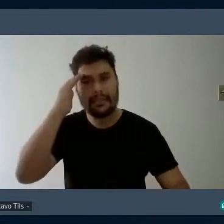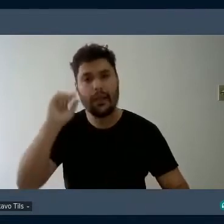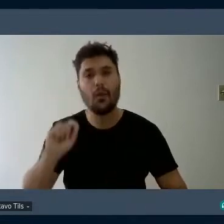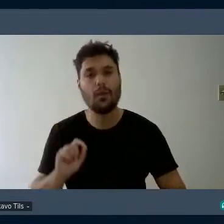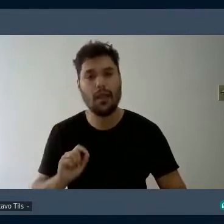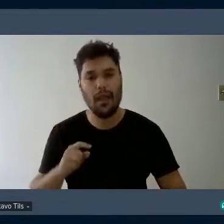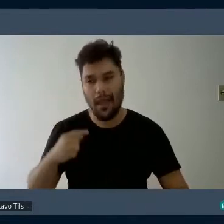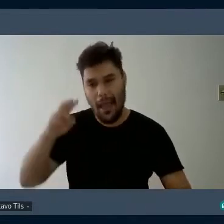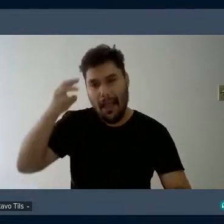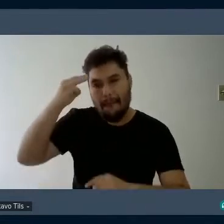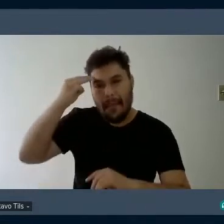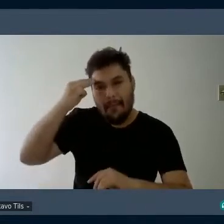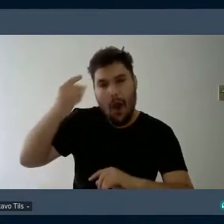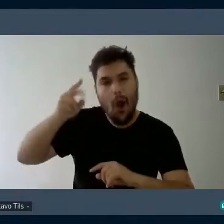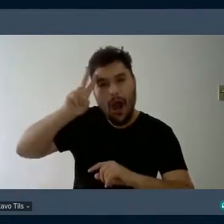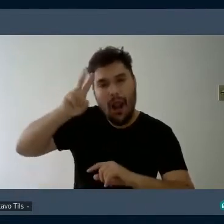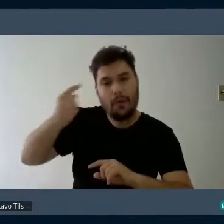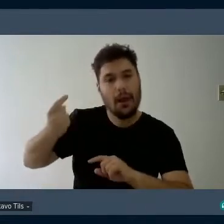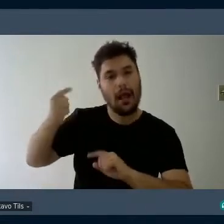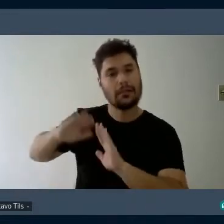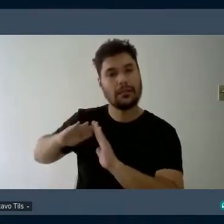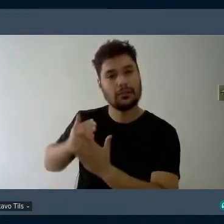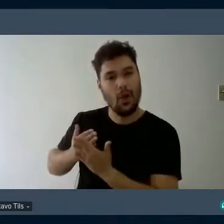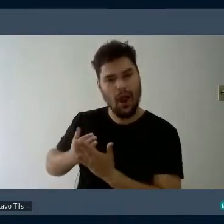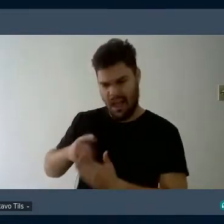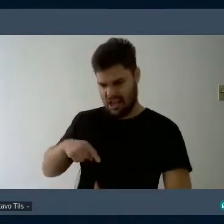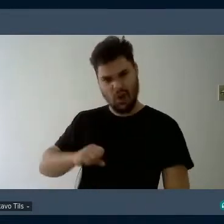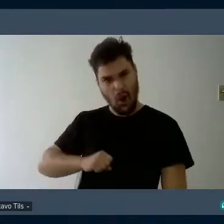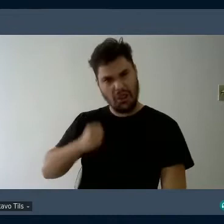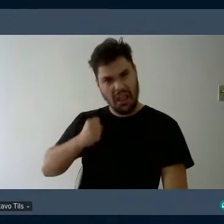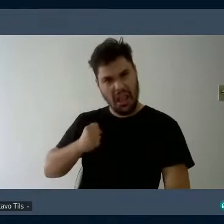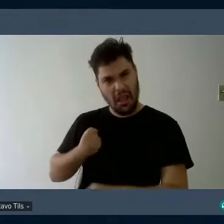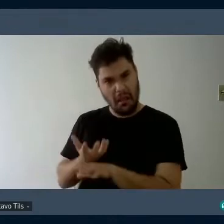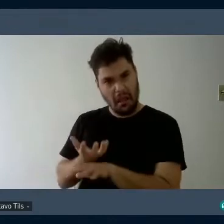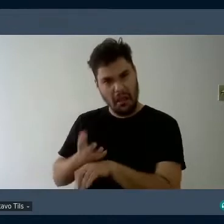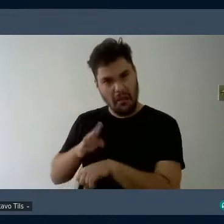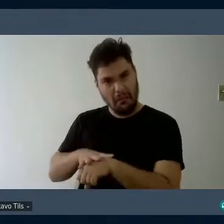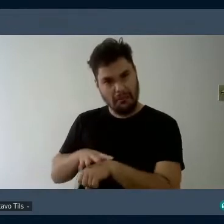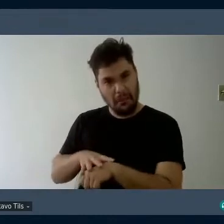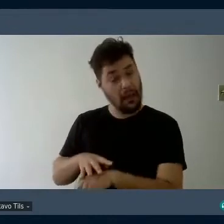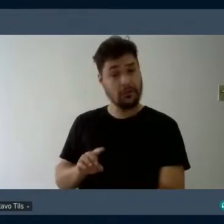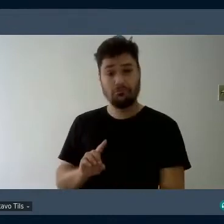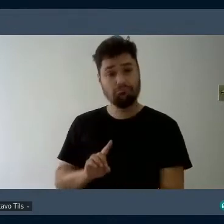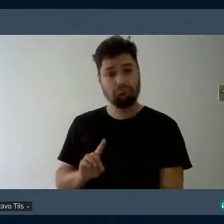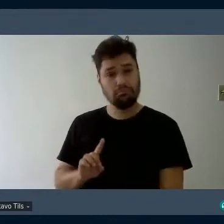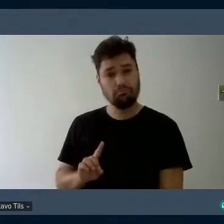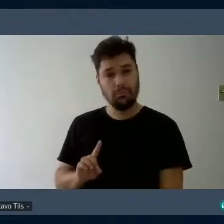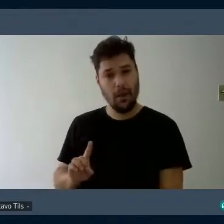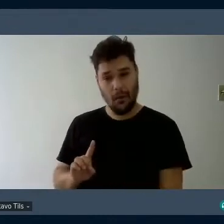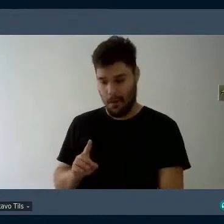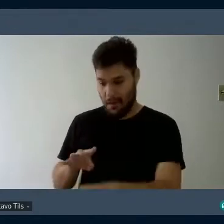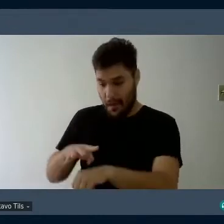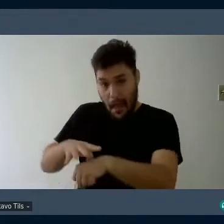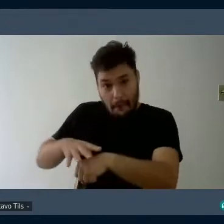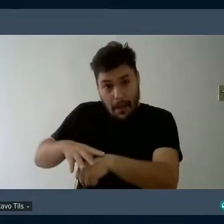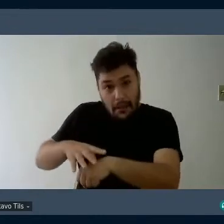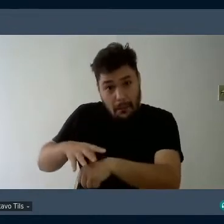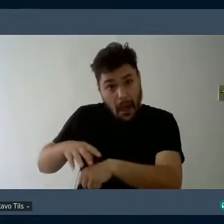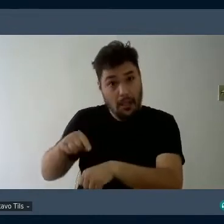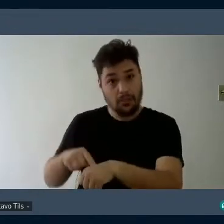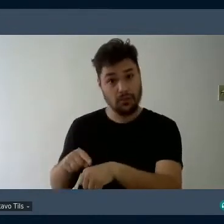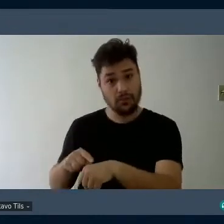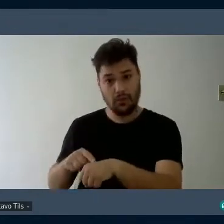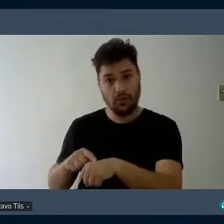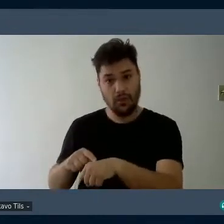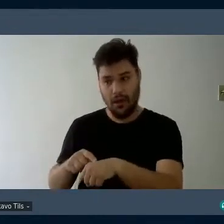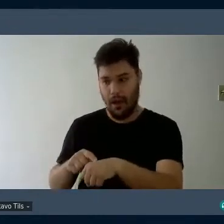nossas memórias educativas, que não odiamos a matemática. Que a matemática não pode amar